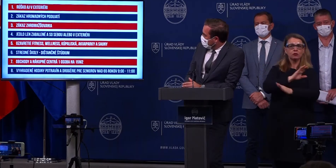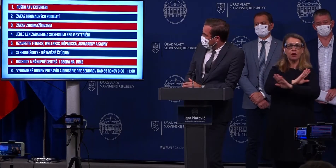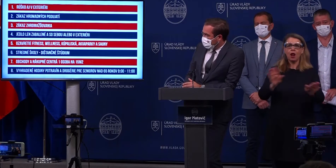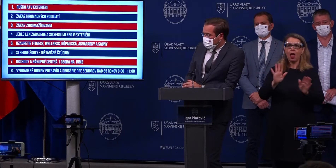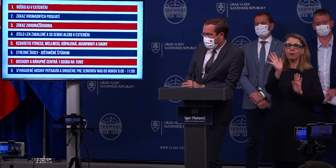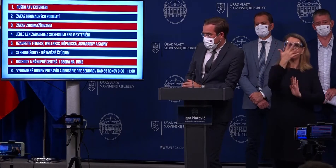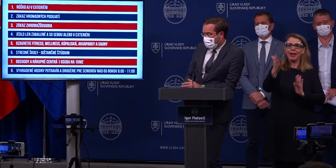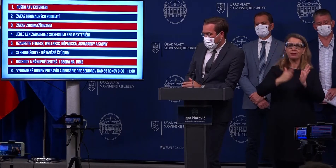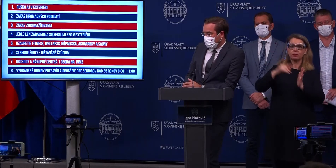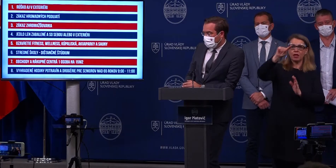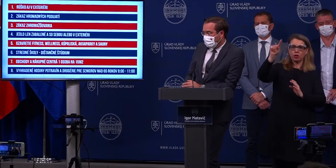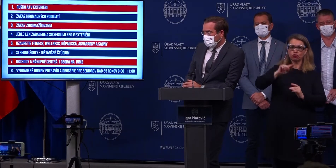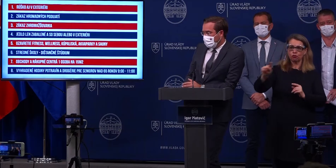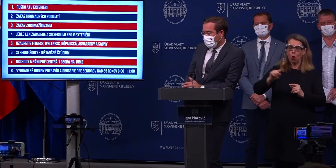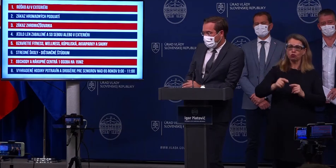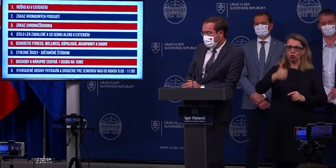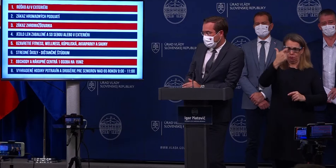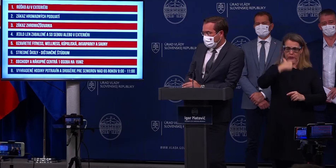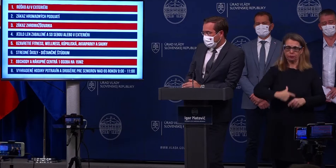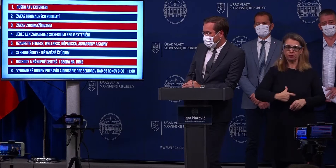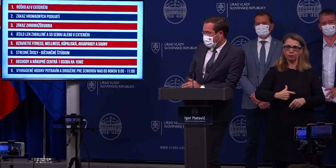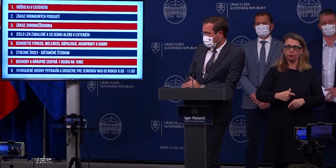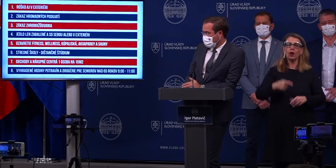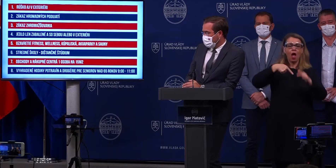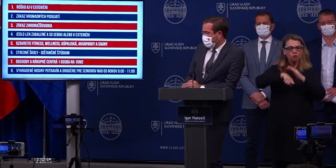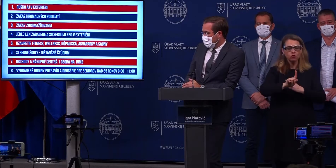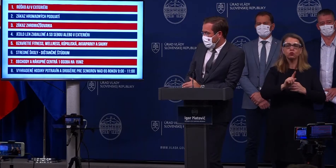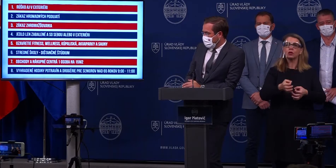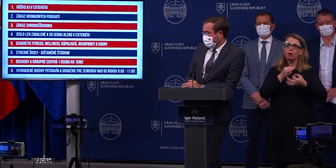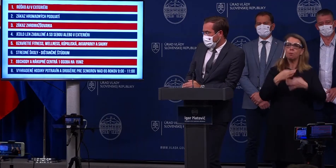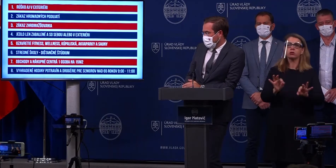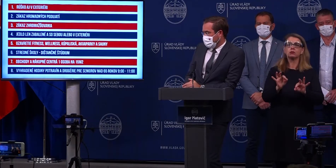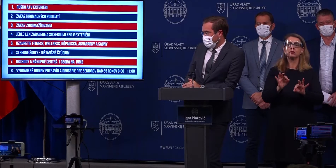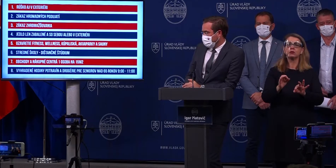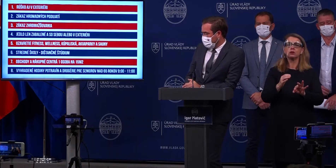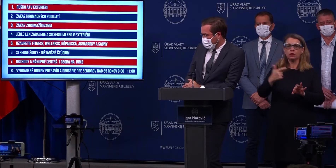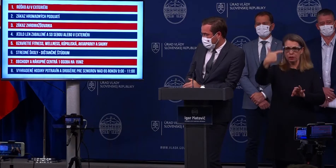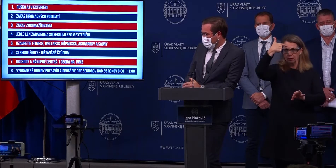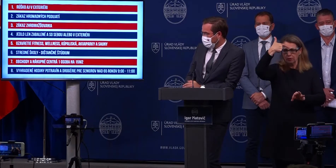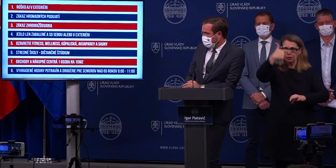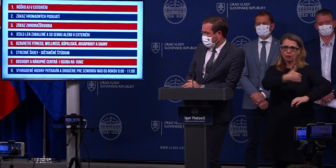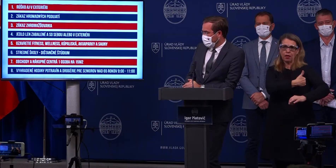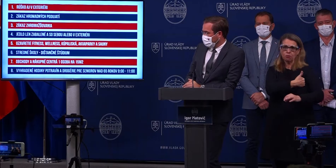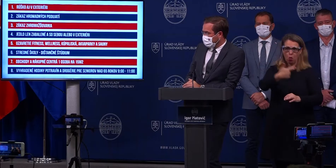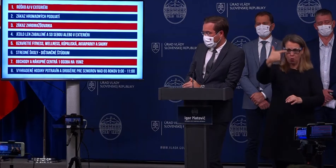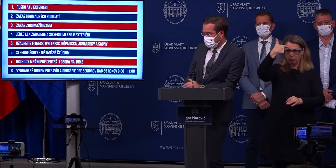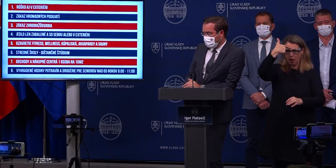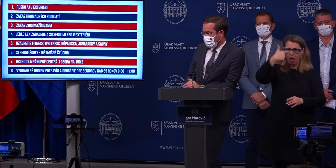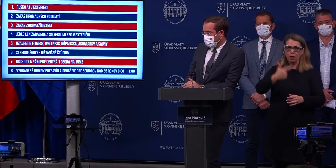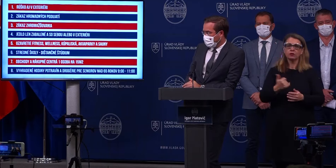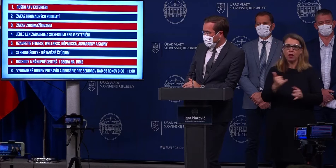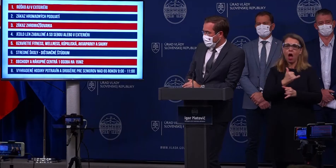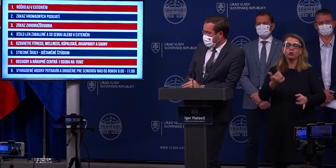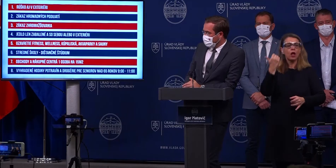15 metrov stvorcových s tým, že do nákupných centier bude možné vstúpiť len po zmeraní teploty. Teda naozaj